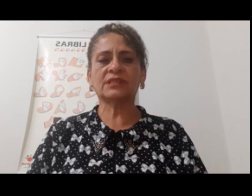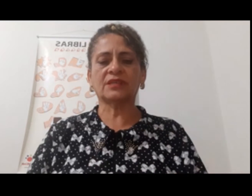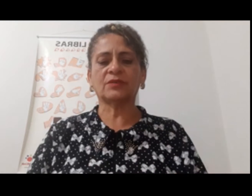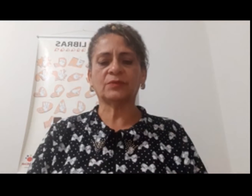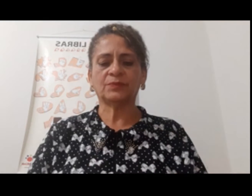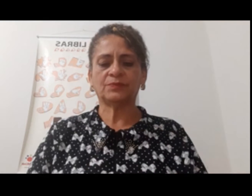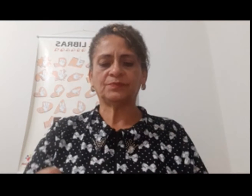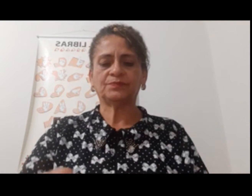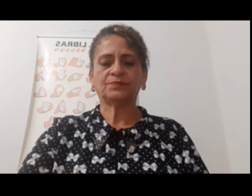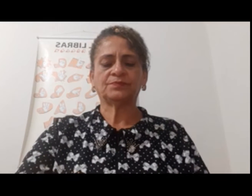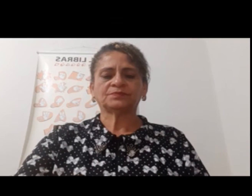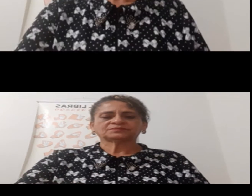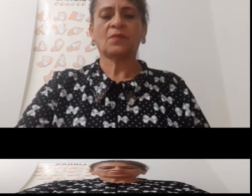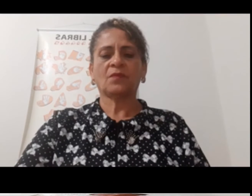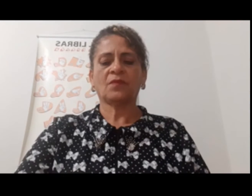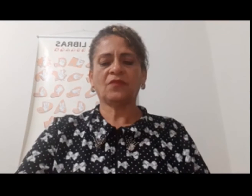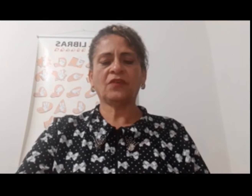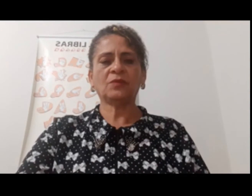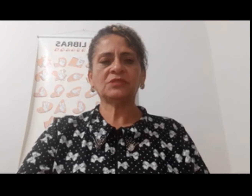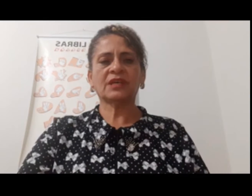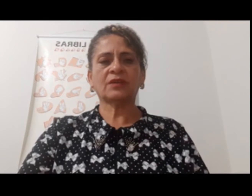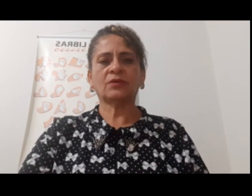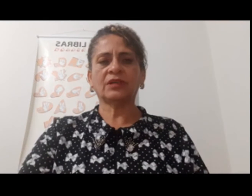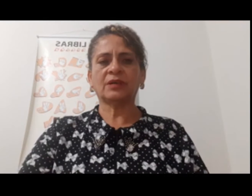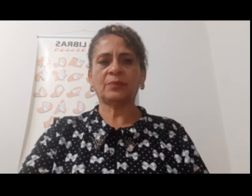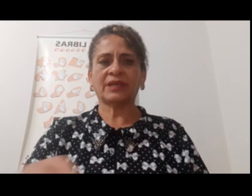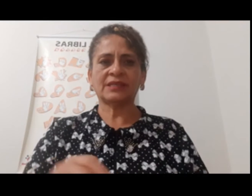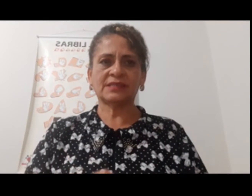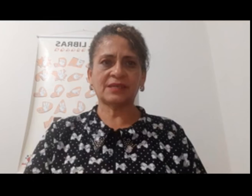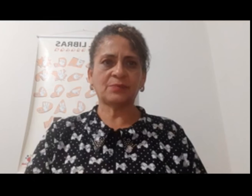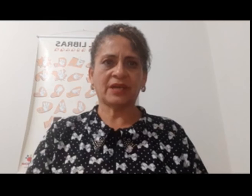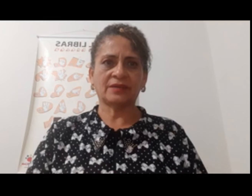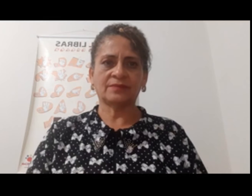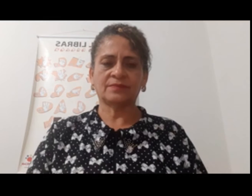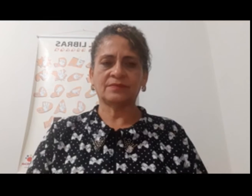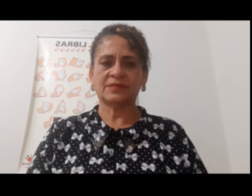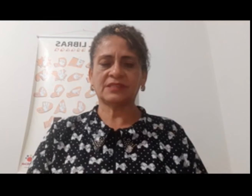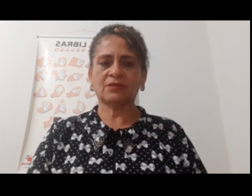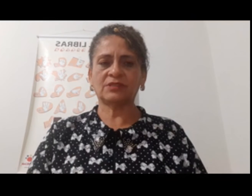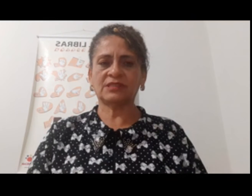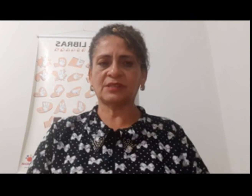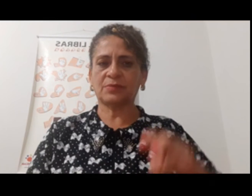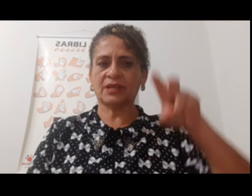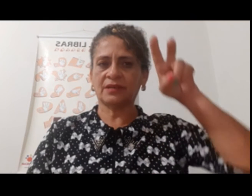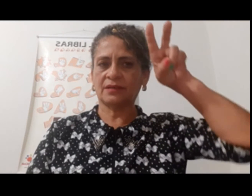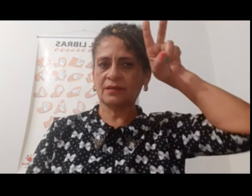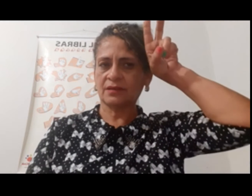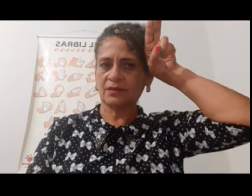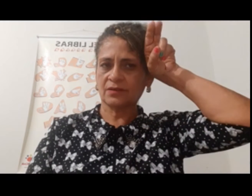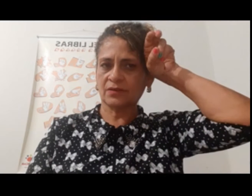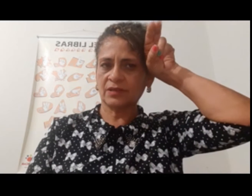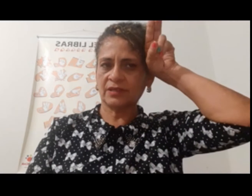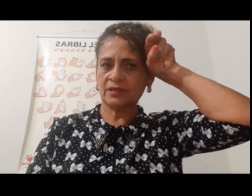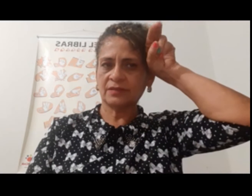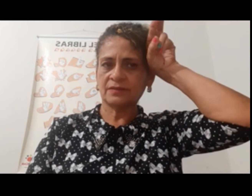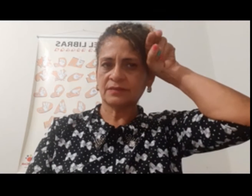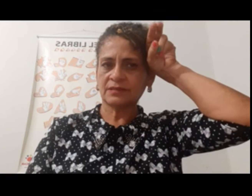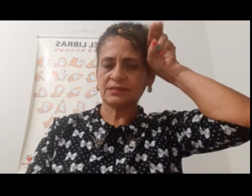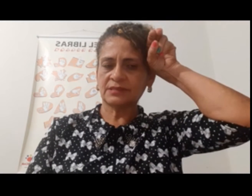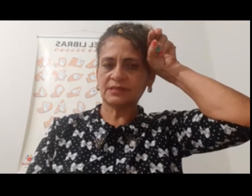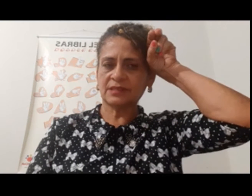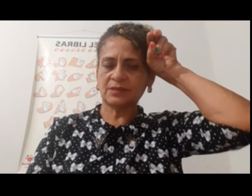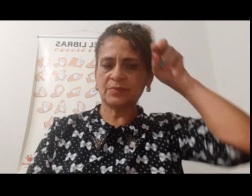Morcego. Vamos agora para a zebra. Sinal de zebra. Olhe.